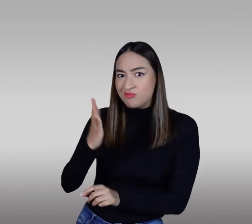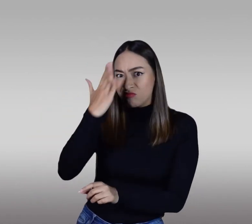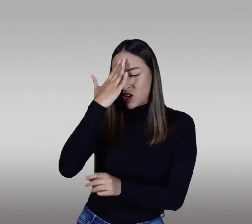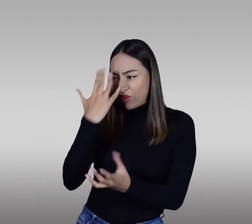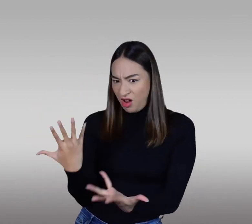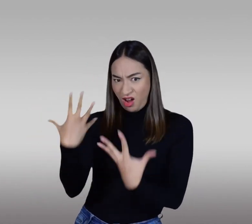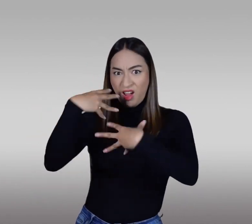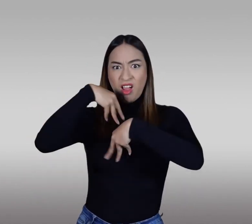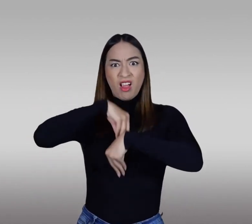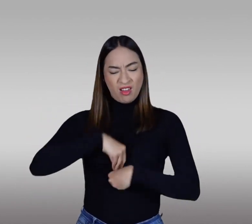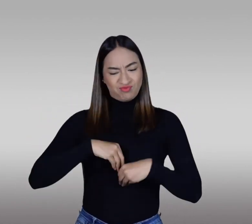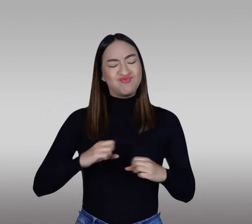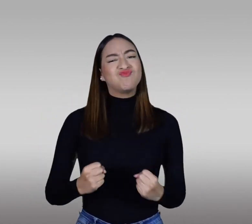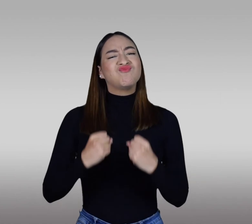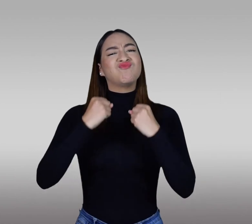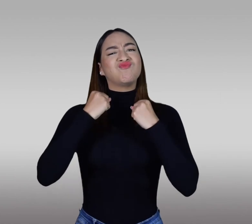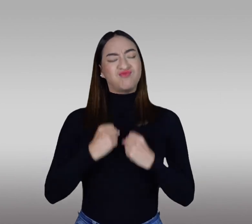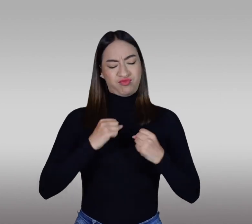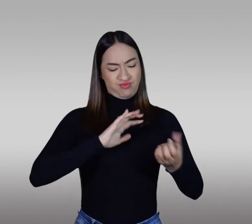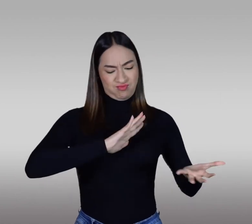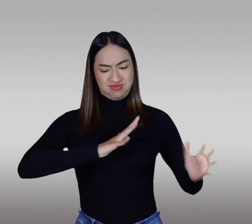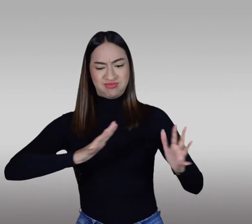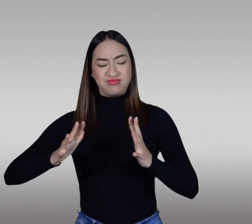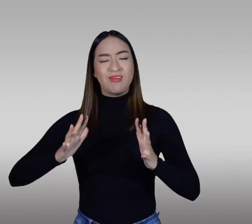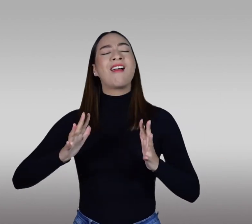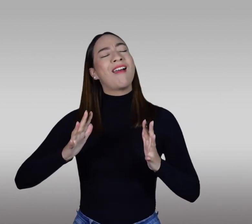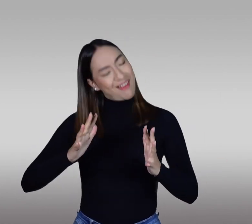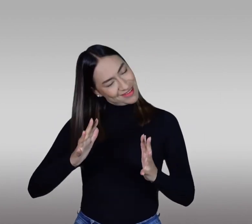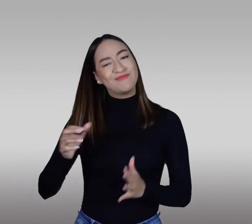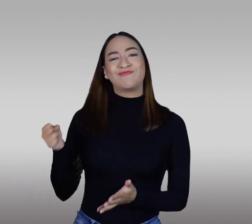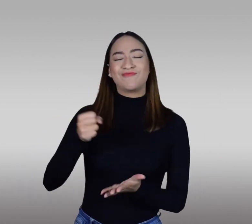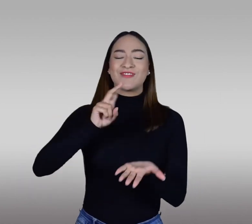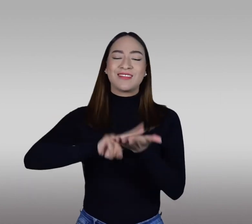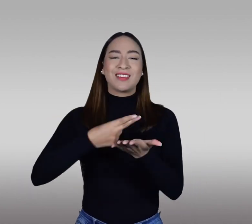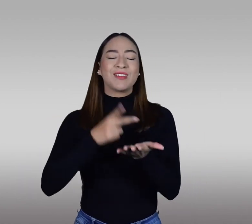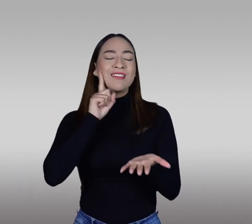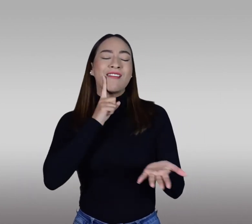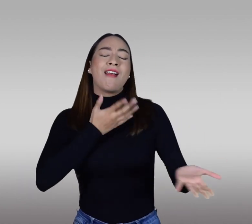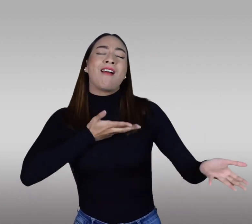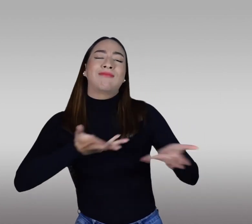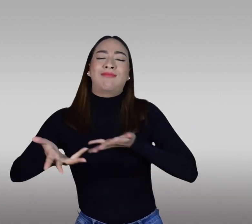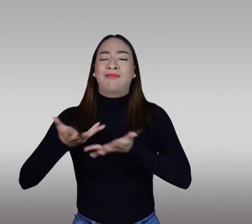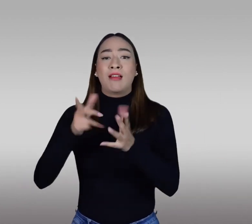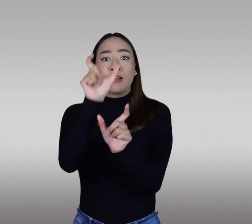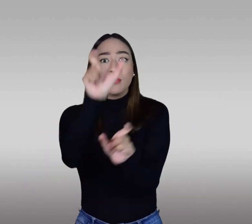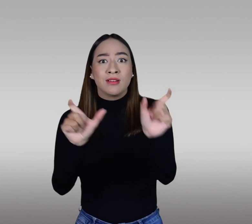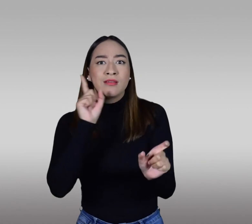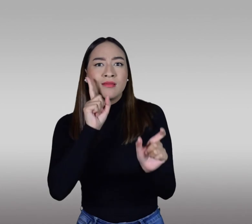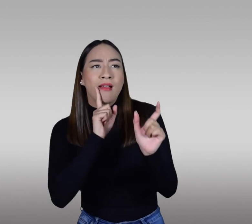Para hacerlo es importante que cumpla con todas estas características. El intérprete sordo permite un enlace lingüístico y por lo tanto una